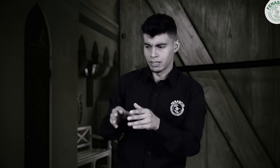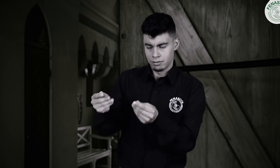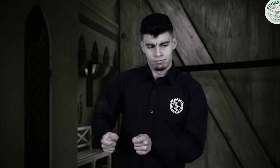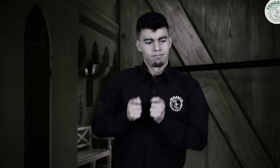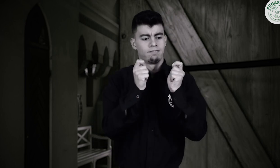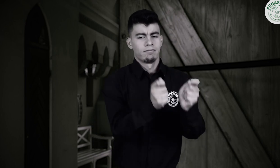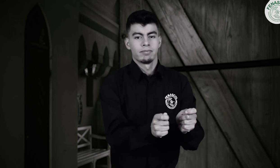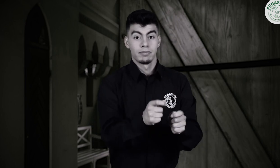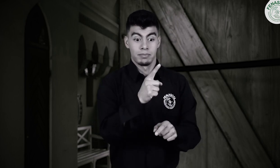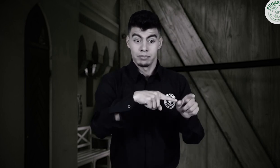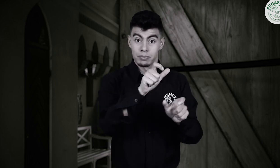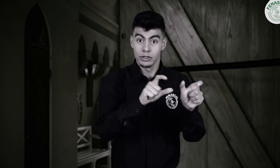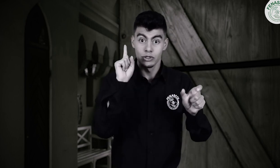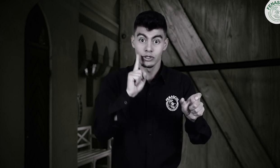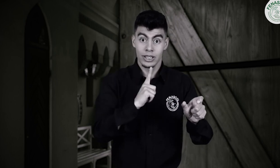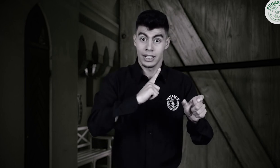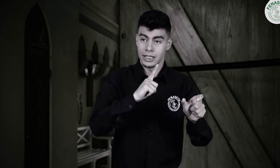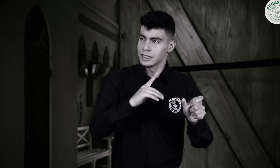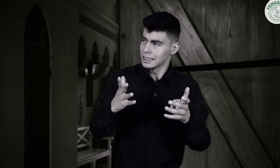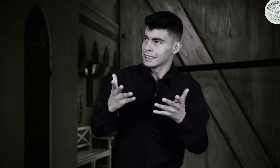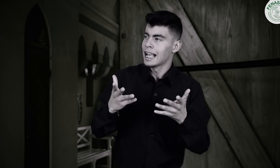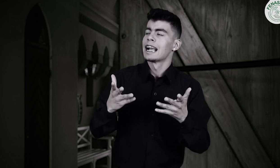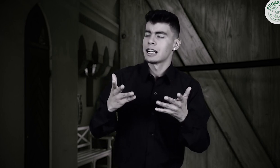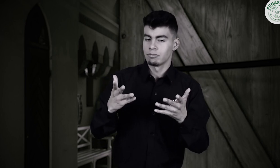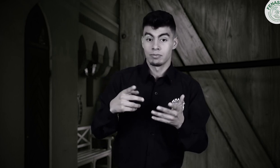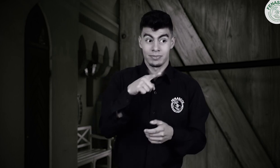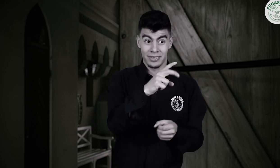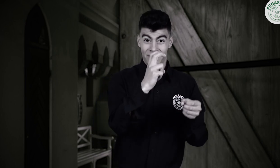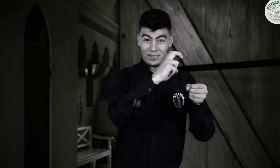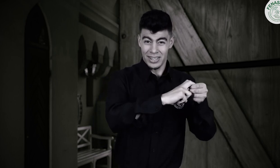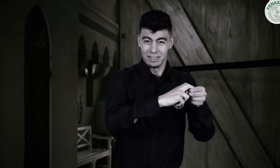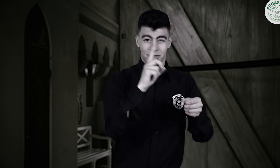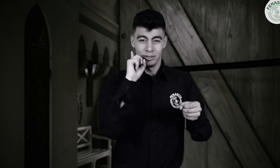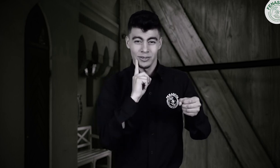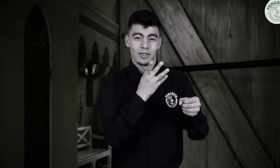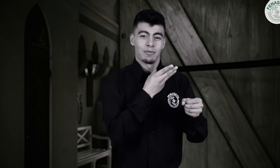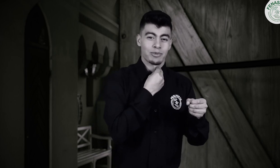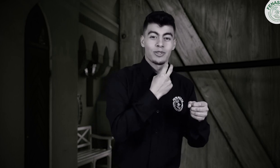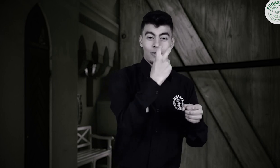los líderes sordos, manifestando la disolución de esa federación.